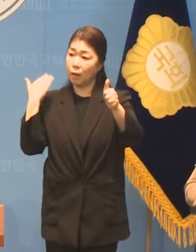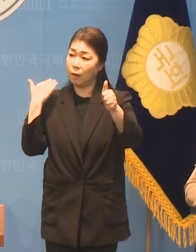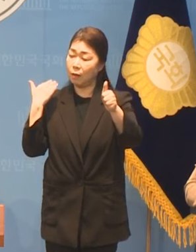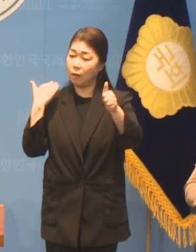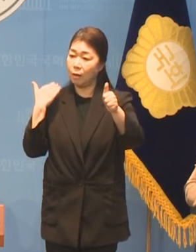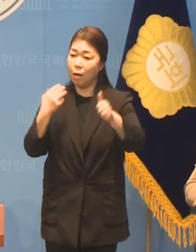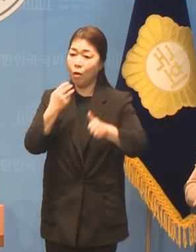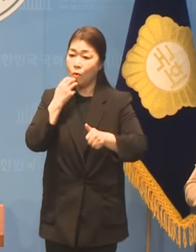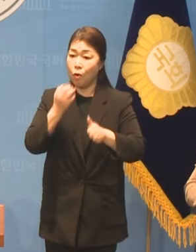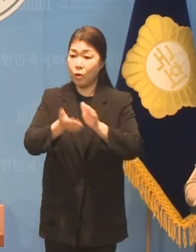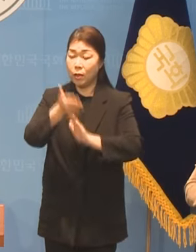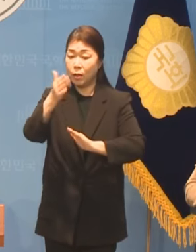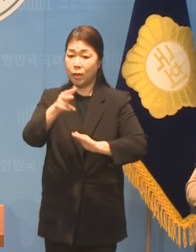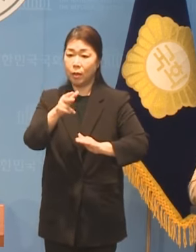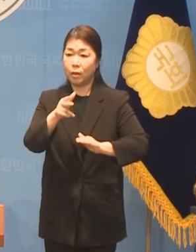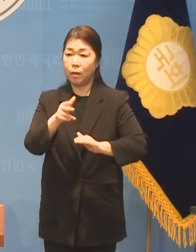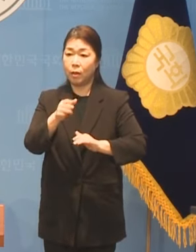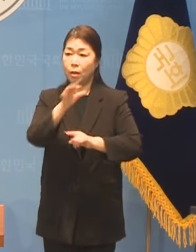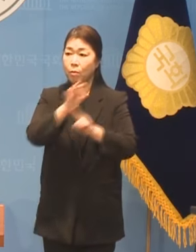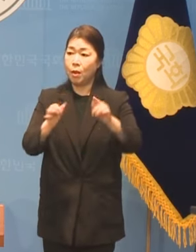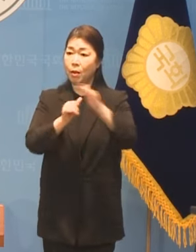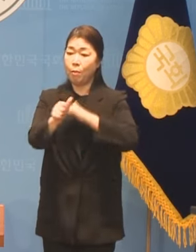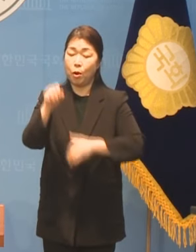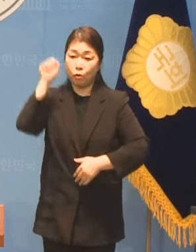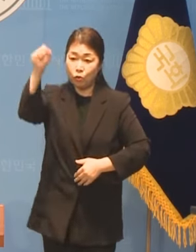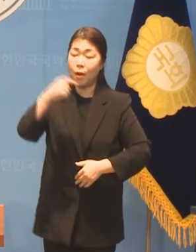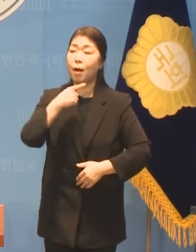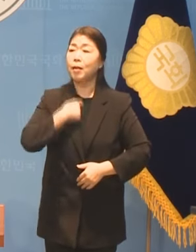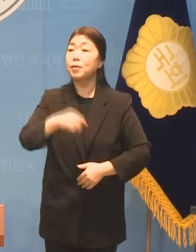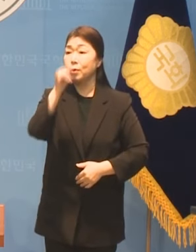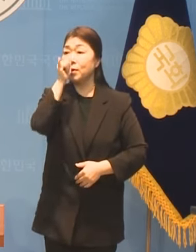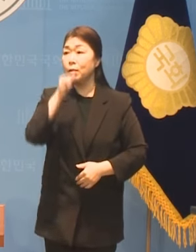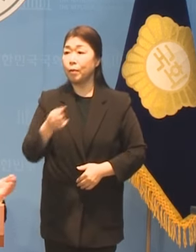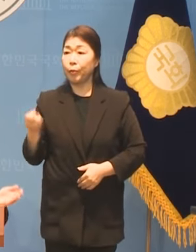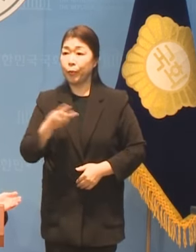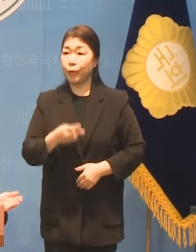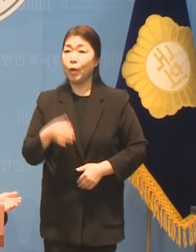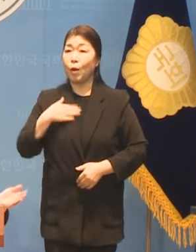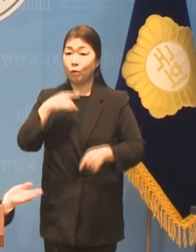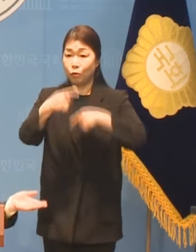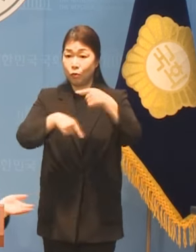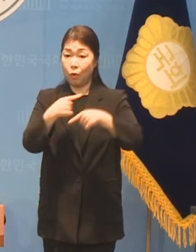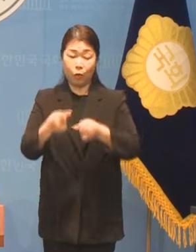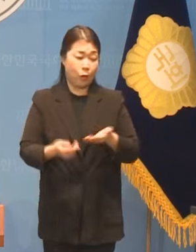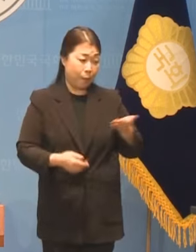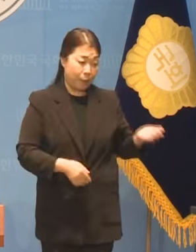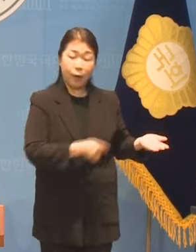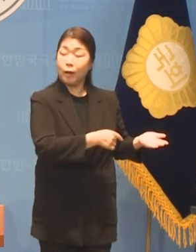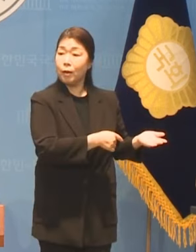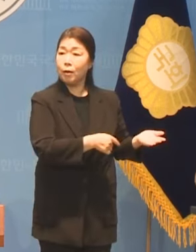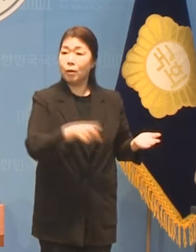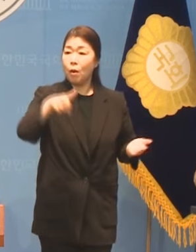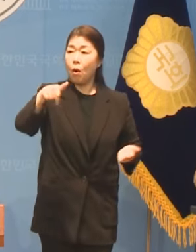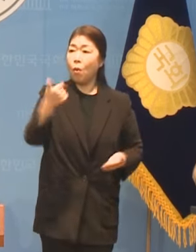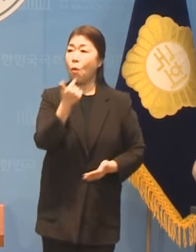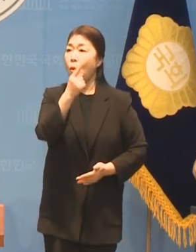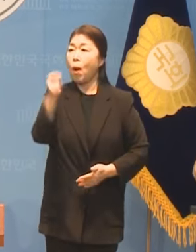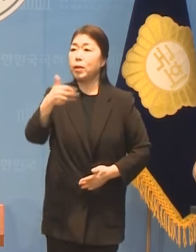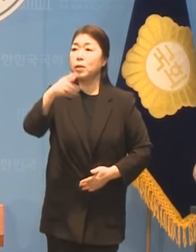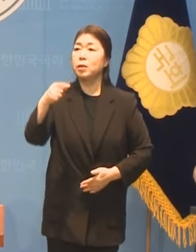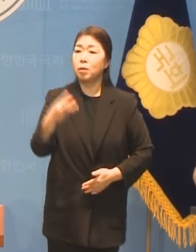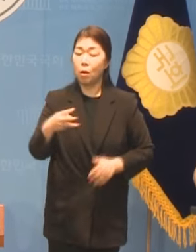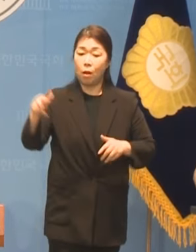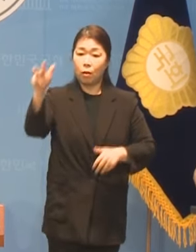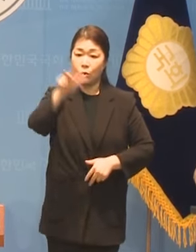서울시 비례대표로 출마를 하신 경역이 있습니다 그리고 저희 수어 통역사님 왼쪽에 계신 고간철 전국장애인